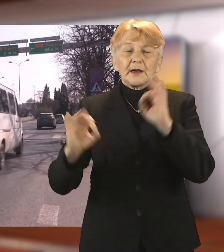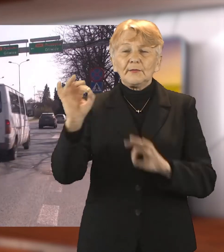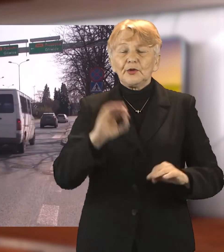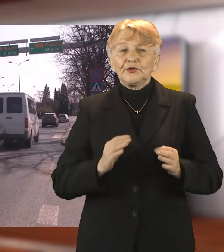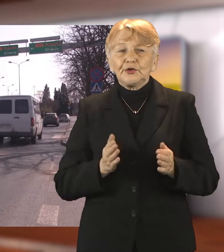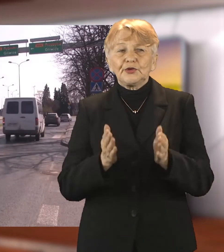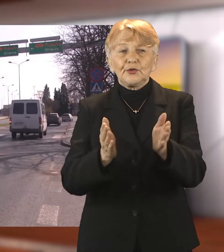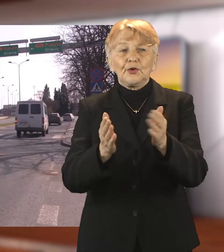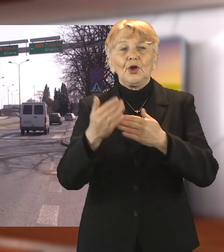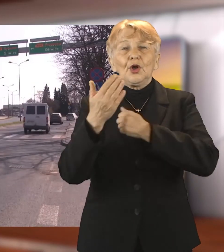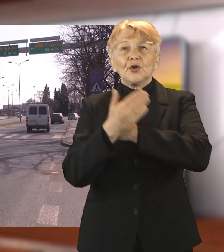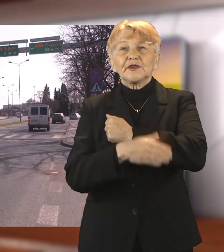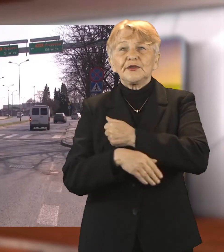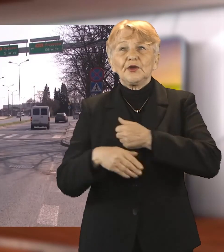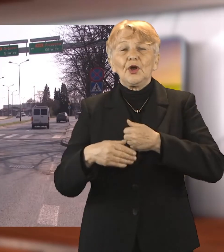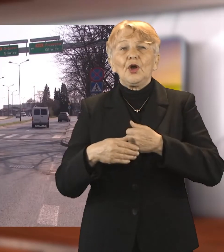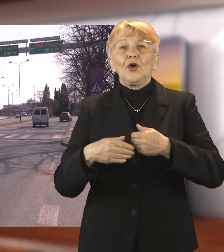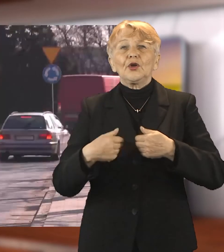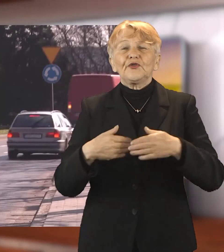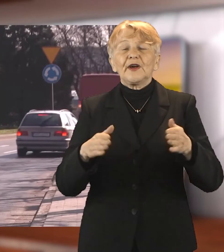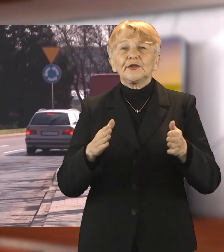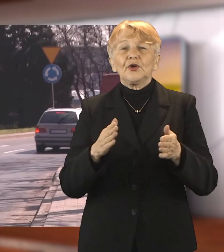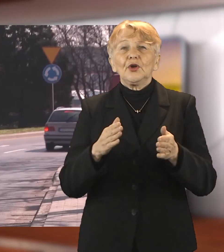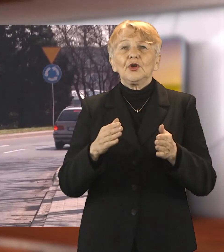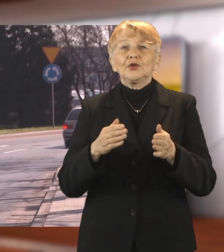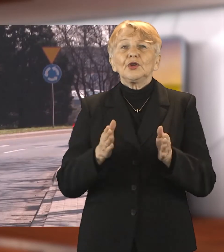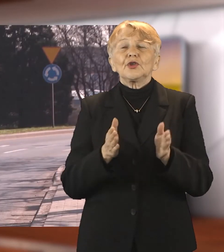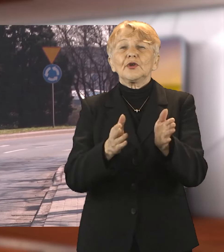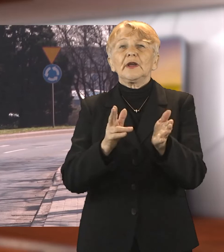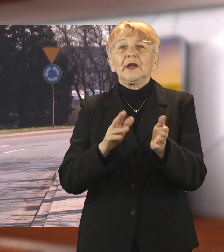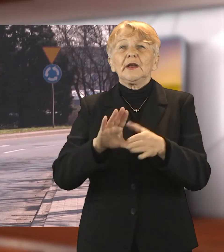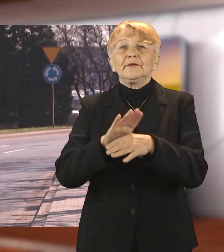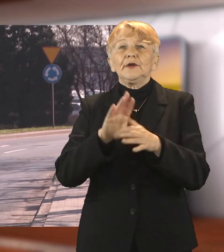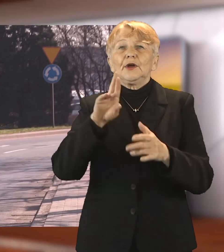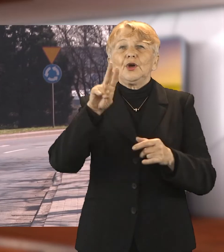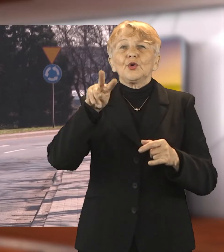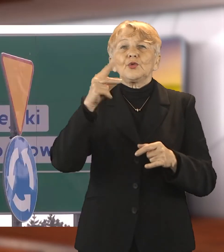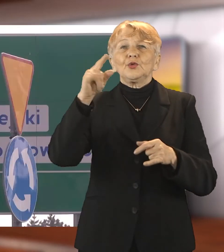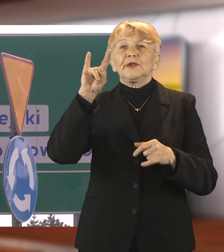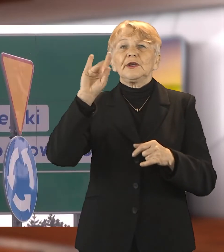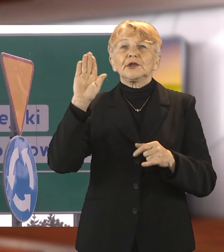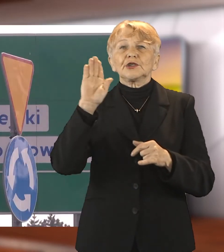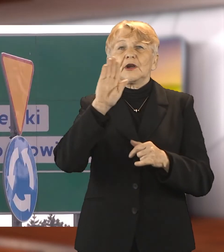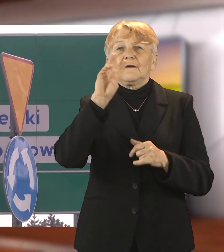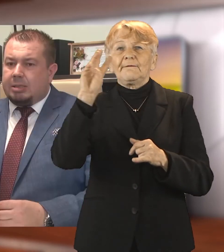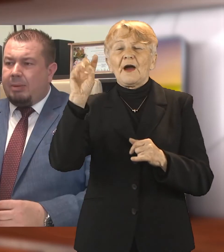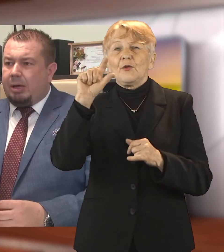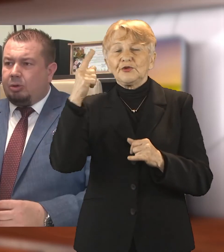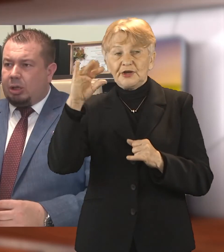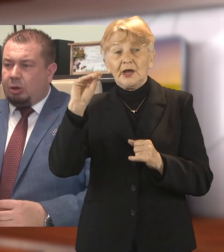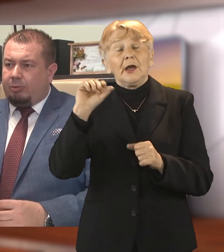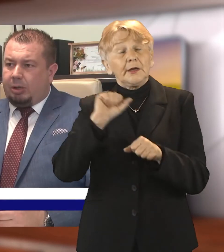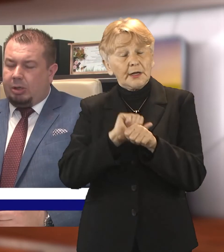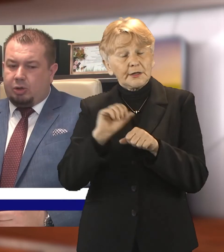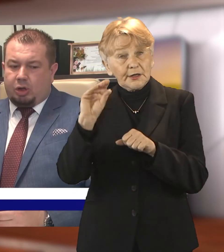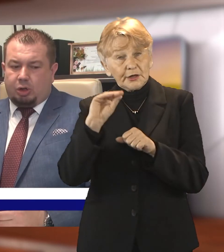Ostatnio oficjalnie otworzono wyremontowaną drogę m.in. w Rudyszwałdzie, ale jak podkreśla starosta jest jeszcze wiele do zrobienia. Same